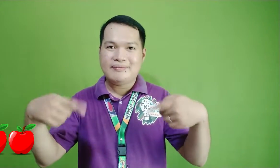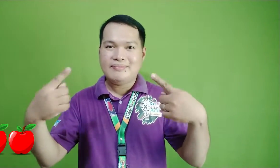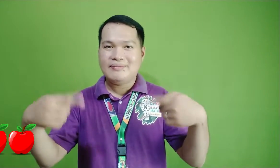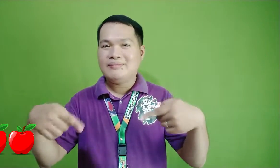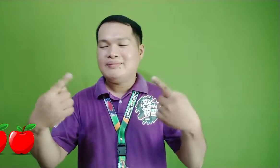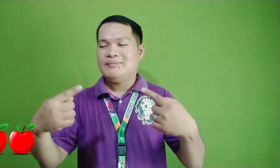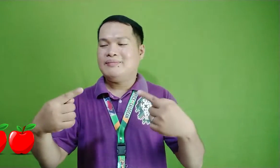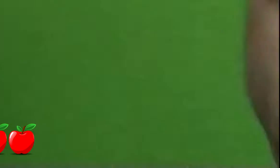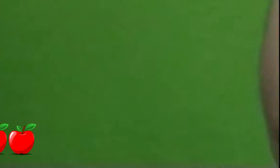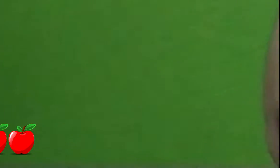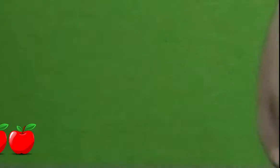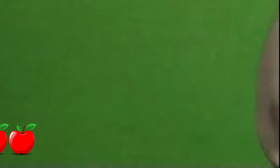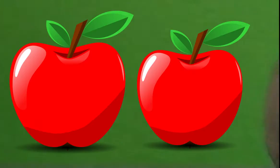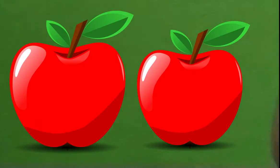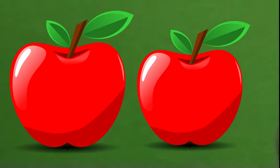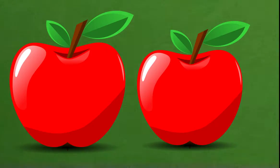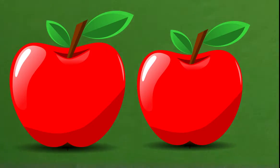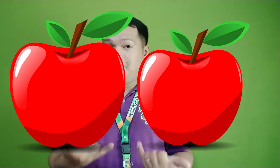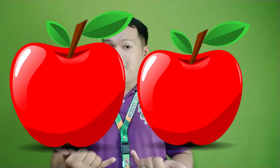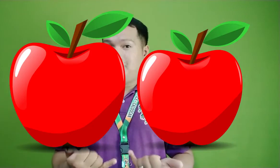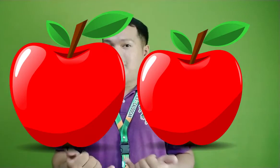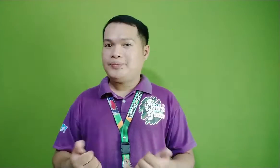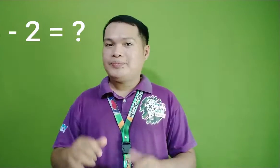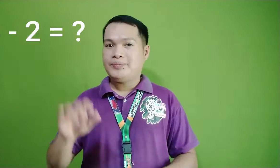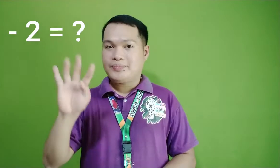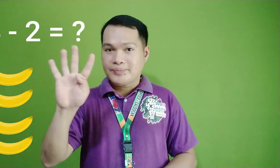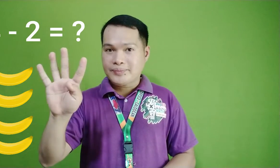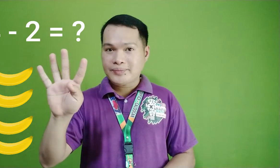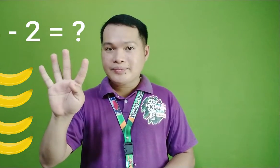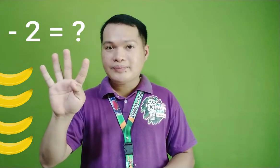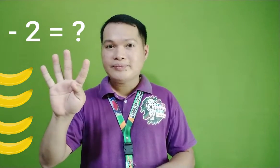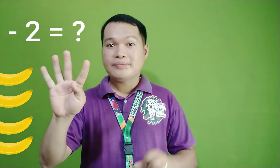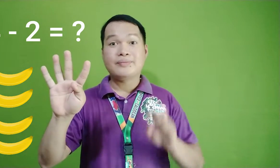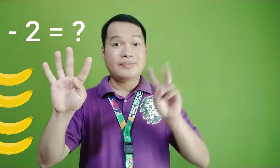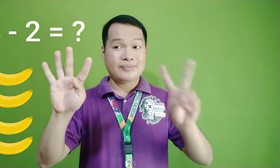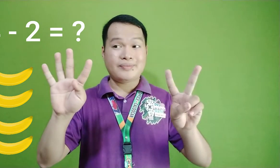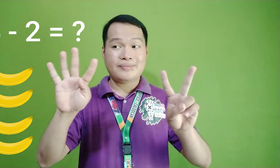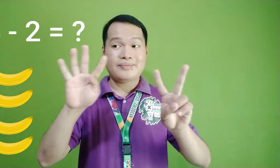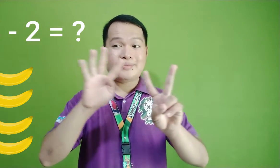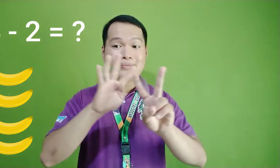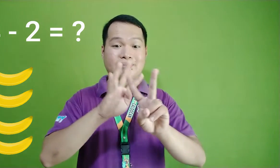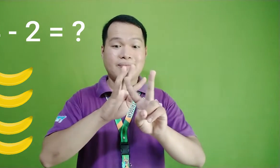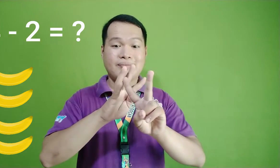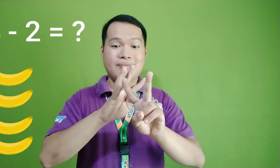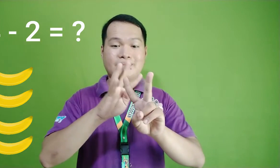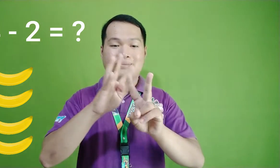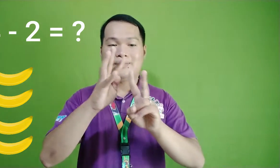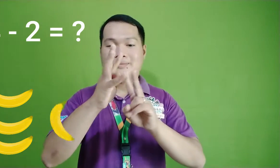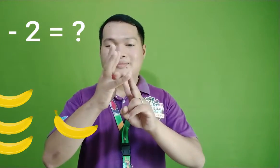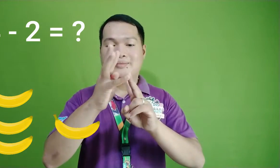Nagkokontrahan kaya nagbabawas. subukan natin ang 4 minus 2.